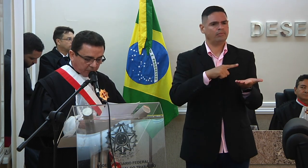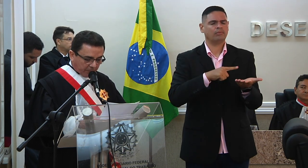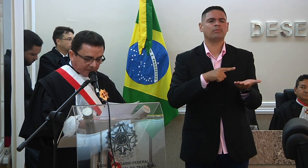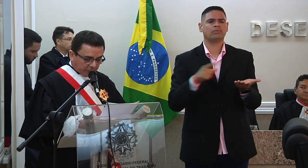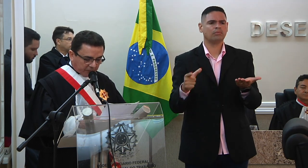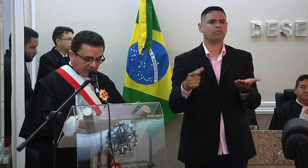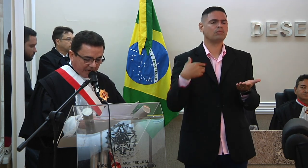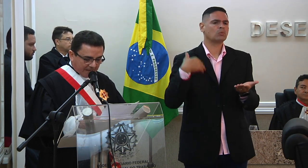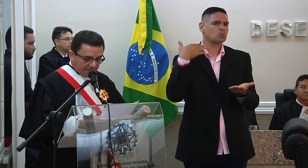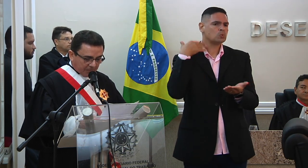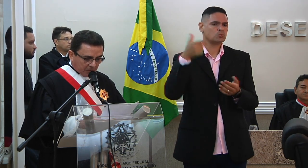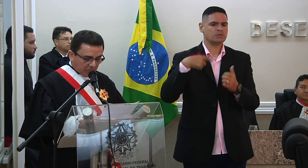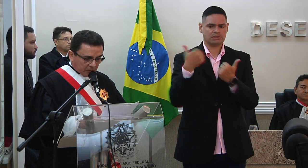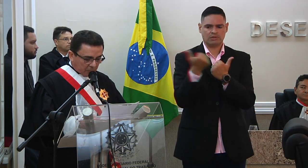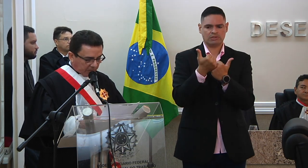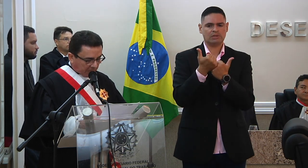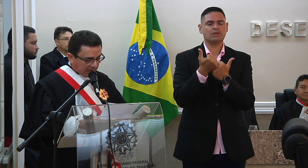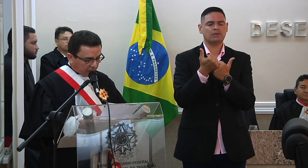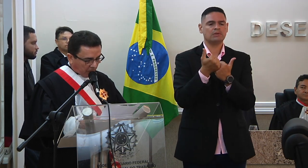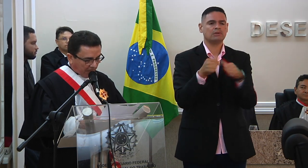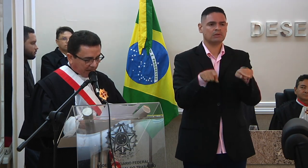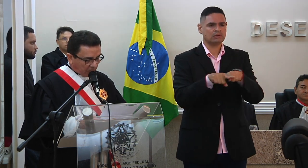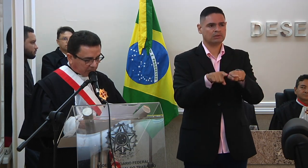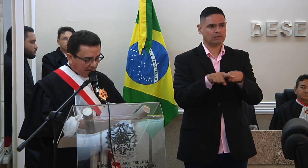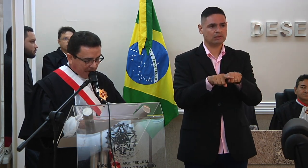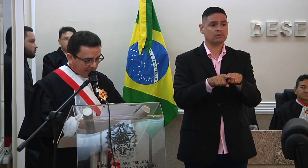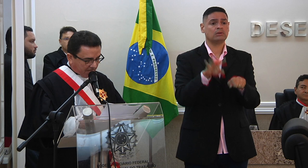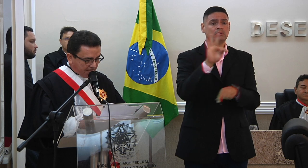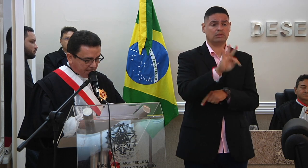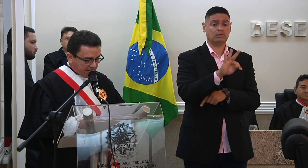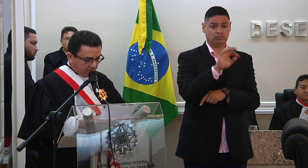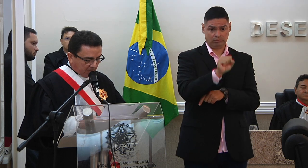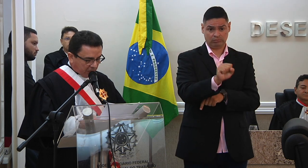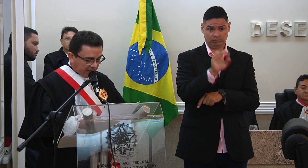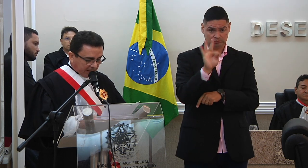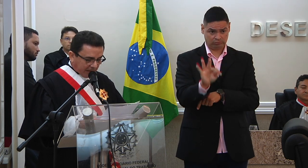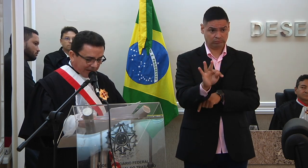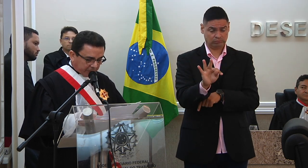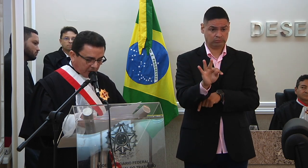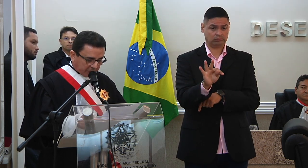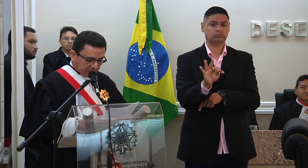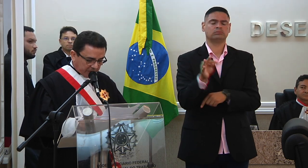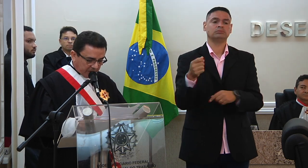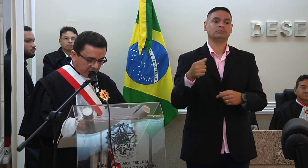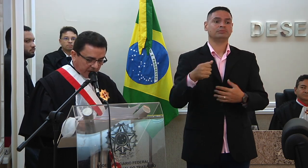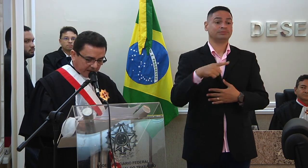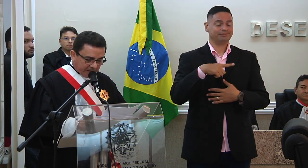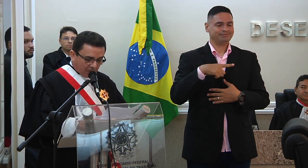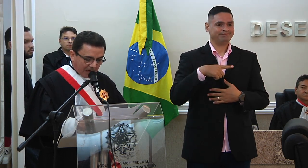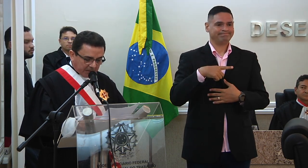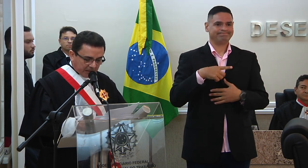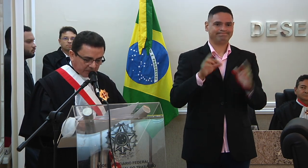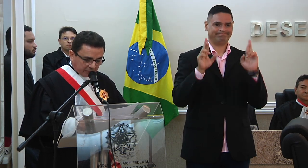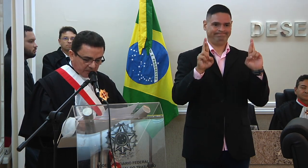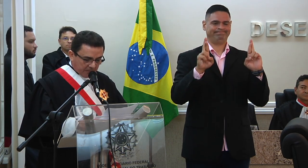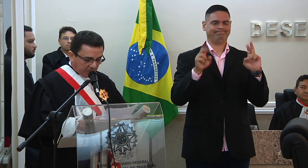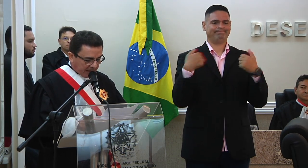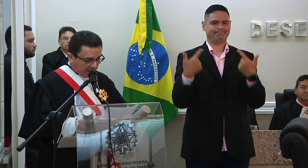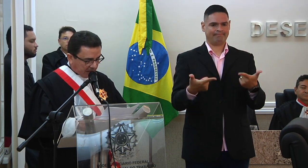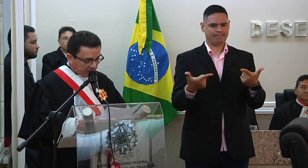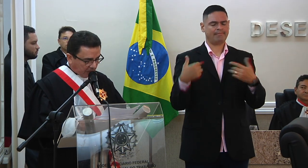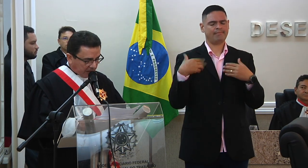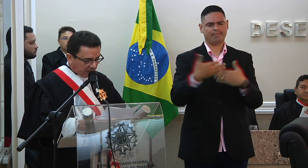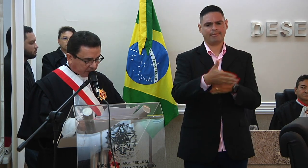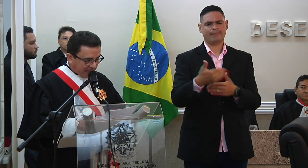atuação como juiz auxiliar no Tribunal Superior do Trabalho de quem tem a sorte de herdar um gabinete